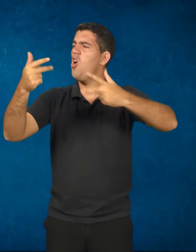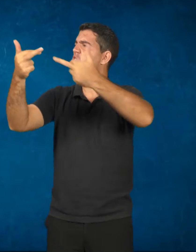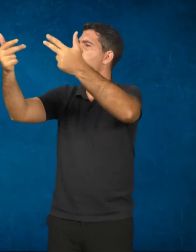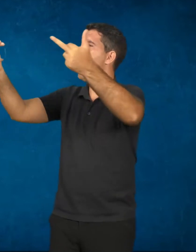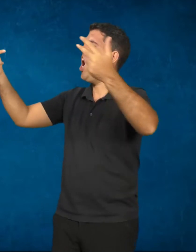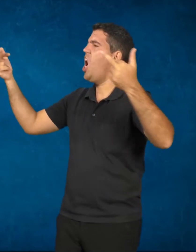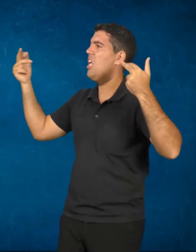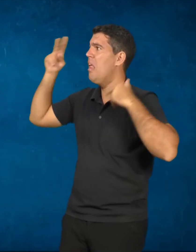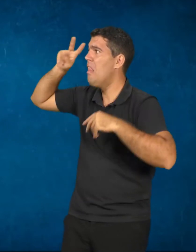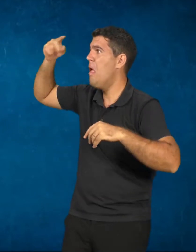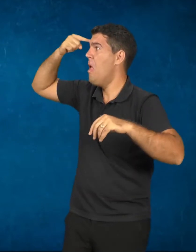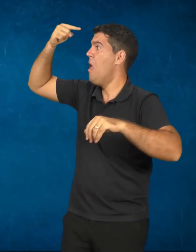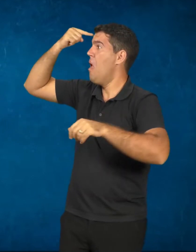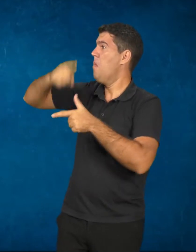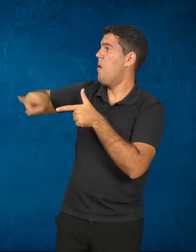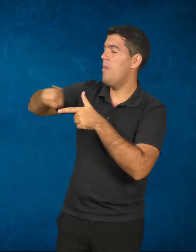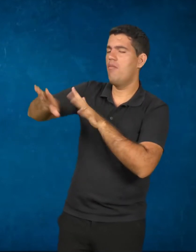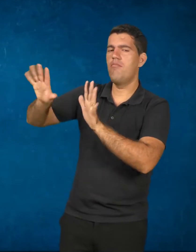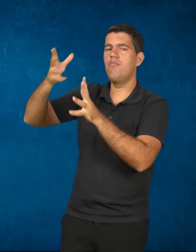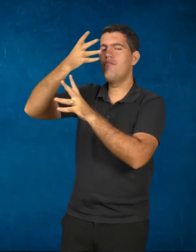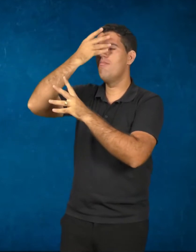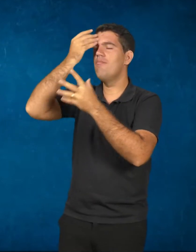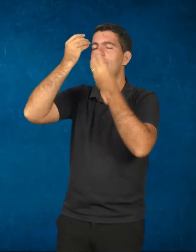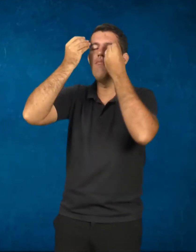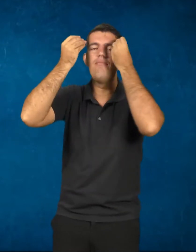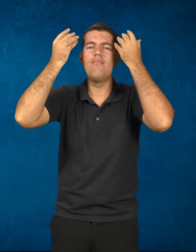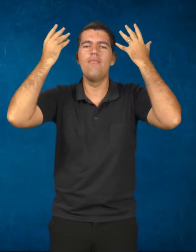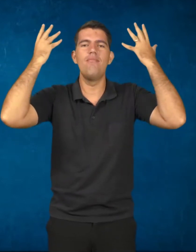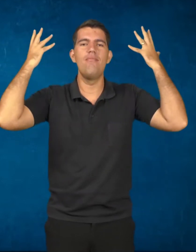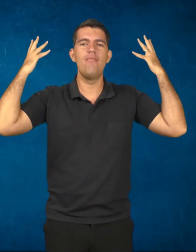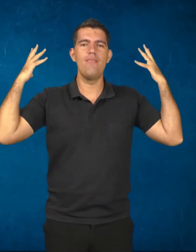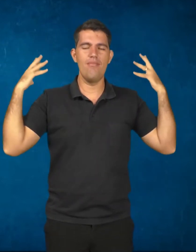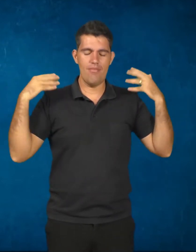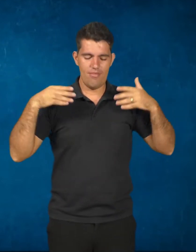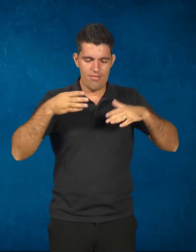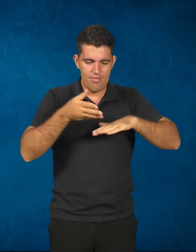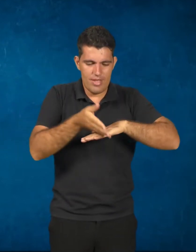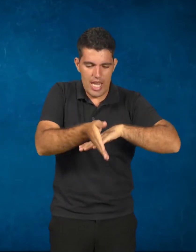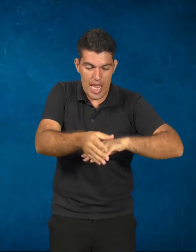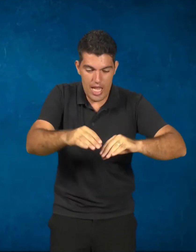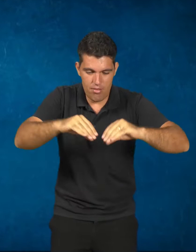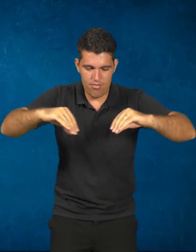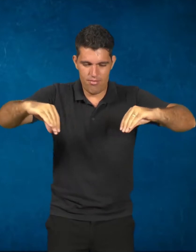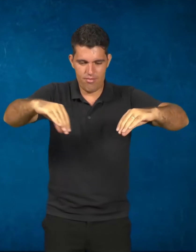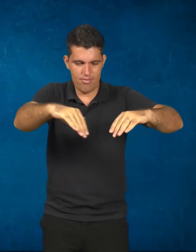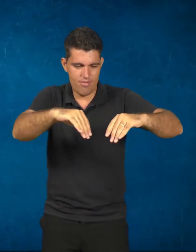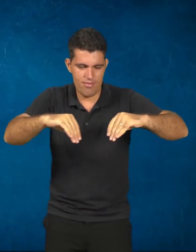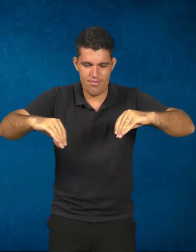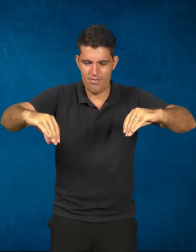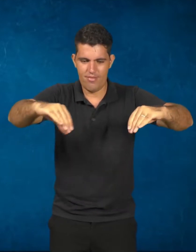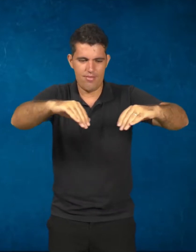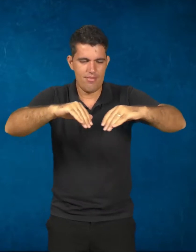gente não pensa. A gente está totalmente absorto por aquele objeto sendo produzido ali.